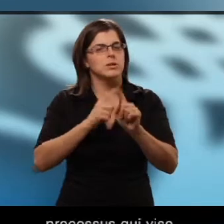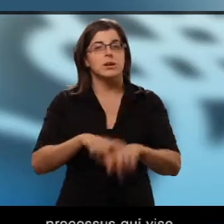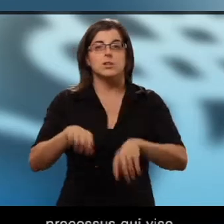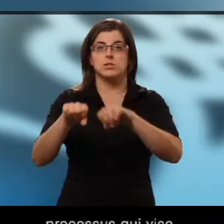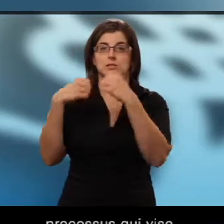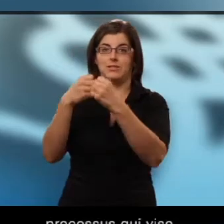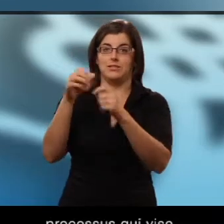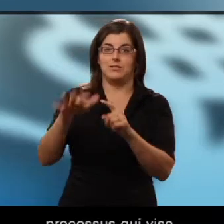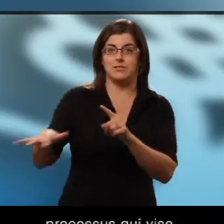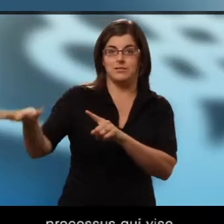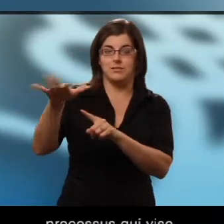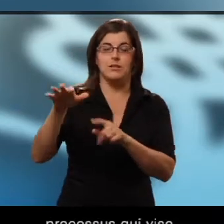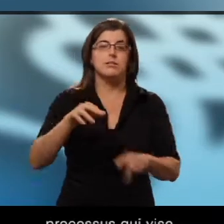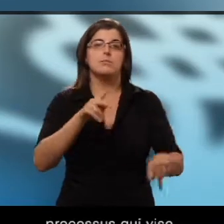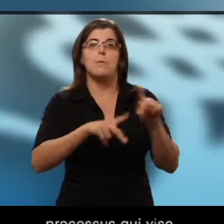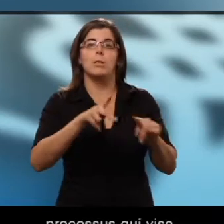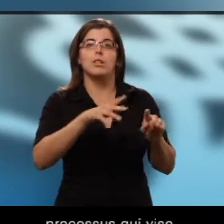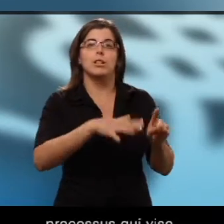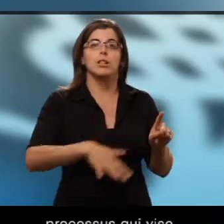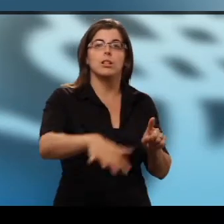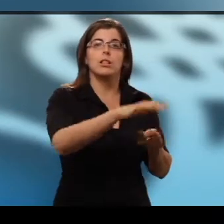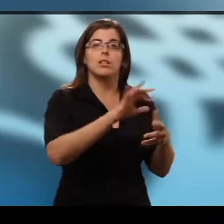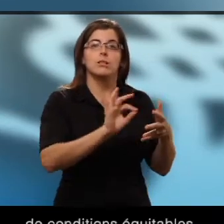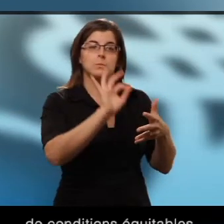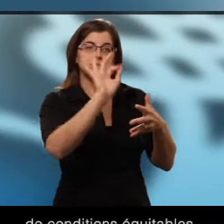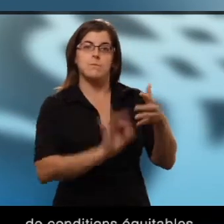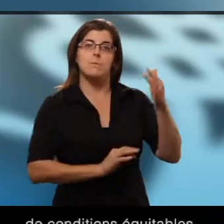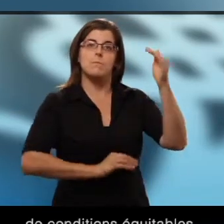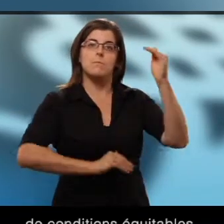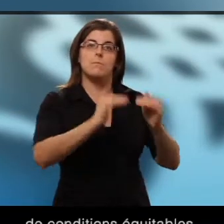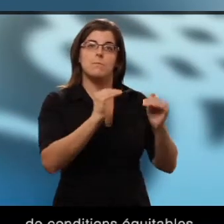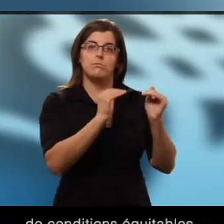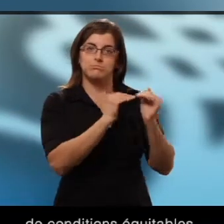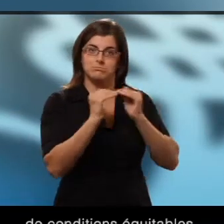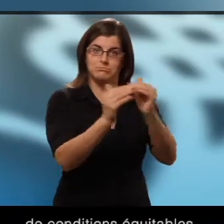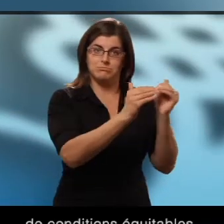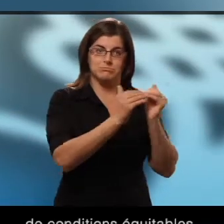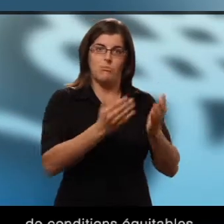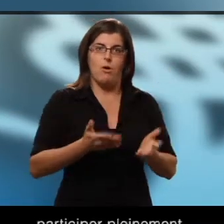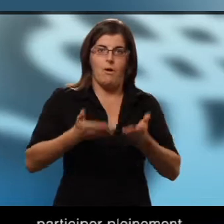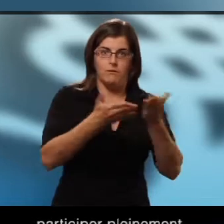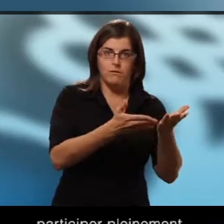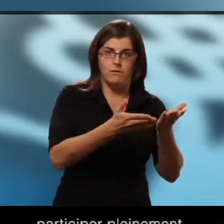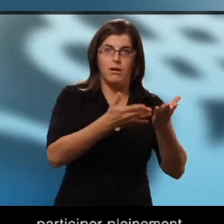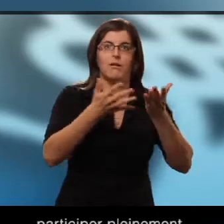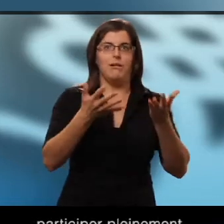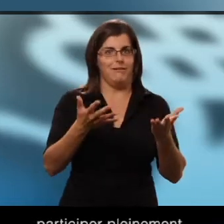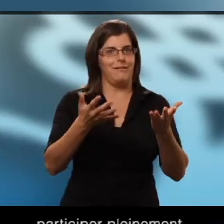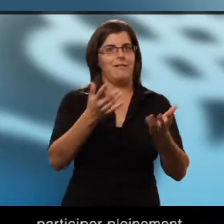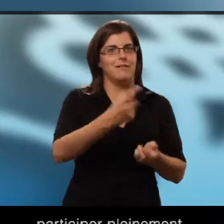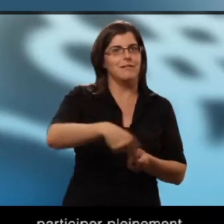processus qui vise à offrir à tous des conditions équitables leur permettant de participer pleinement à la société.